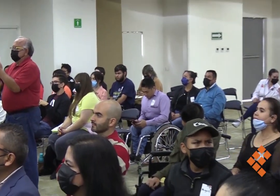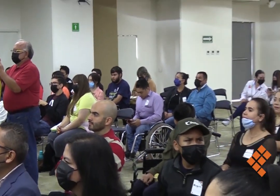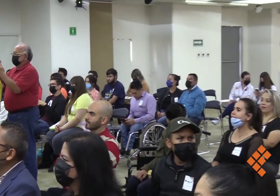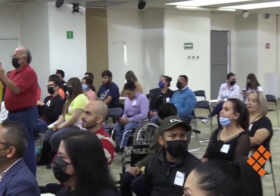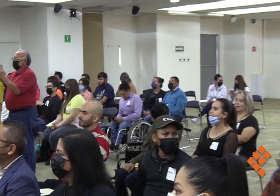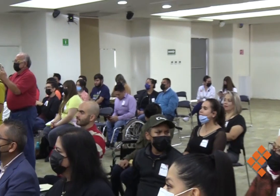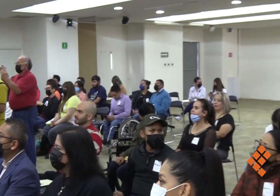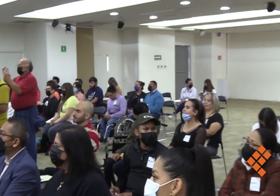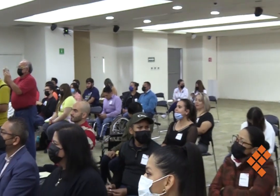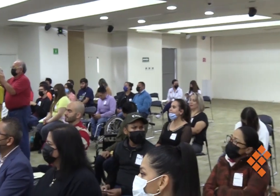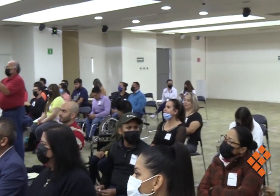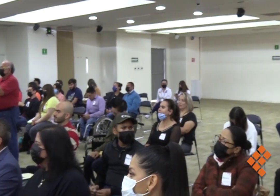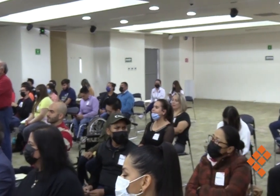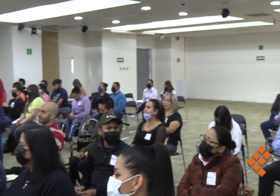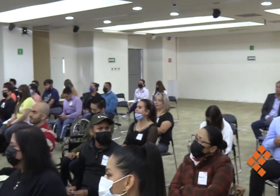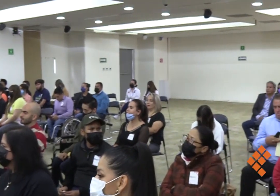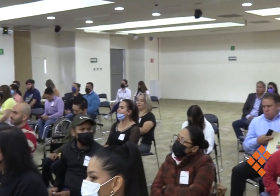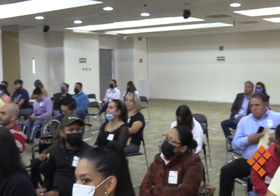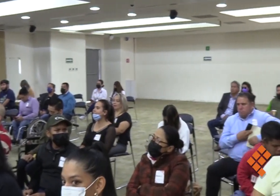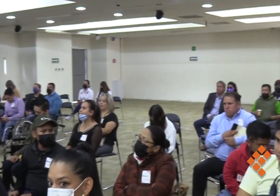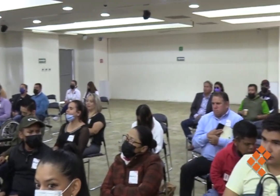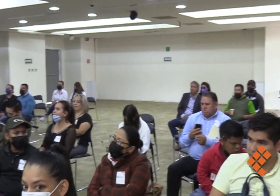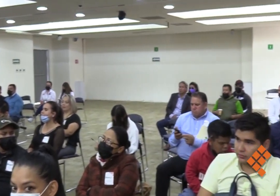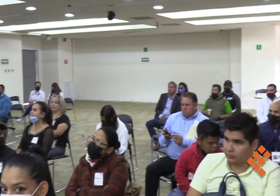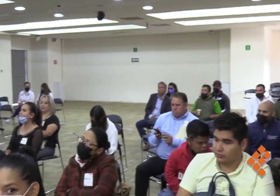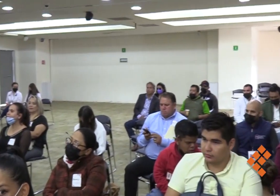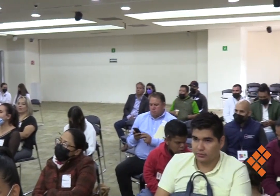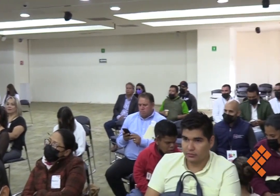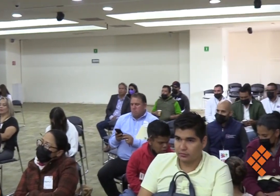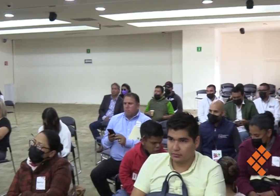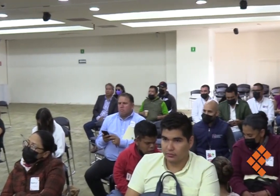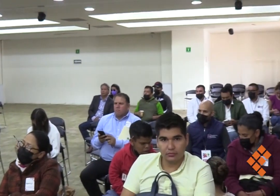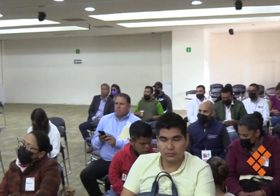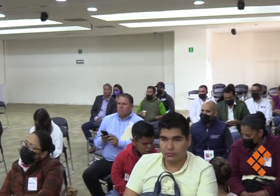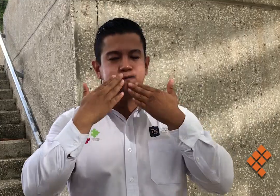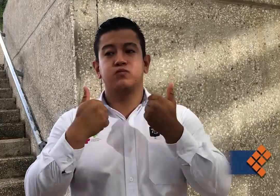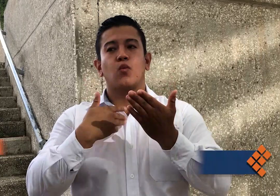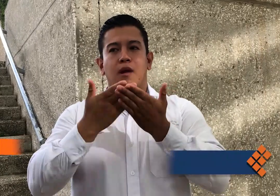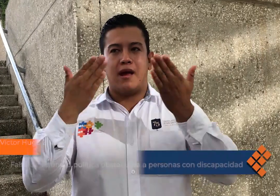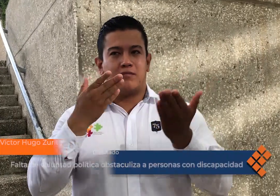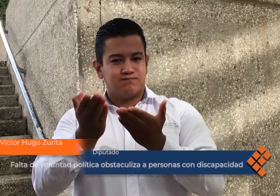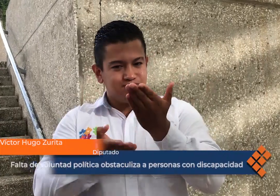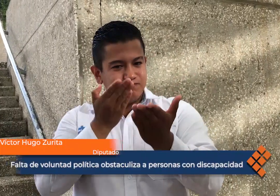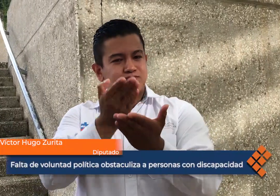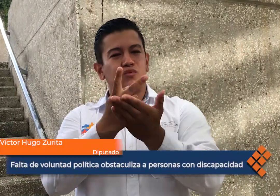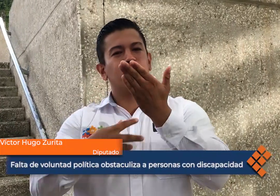personas con discapacidad. Pues desde mi experiencia creo que en Michoacán estamos rezagados, por ejemplo hay otros estados que